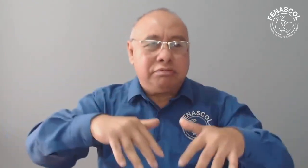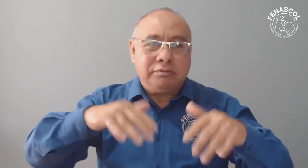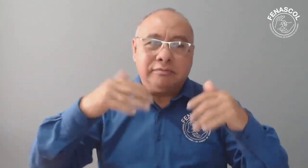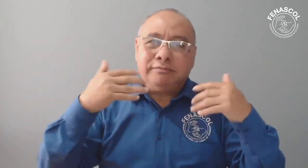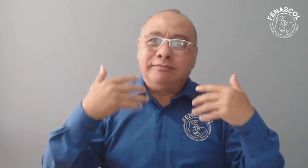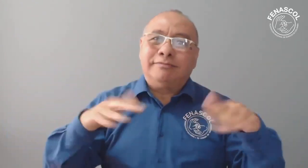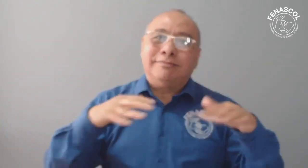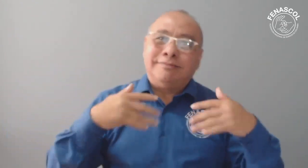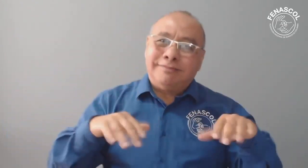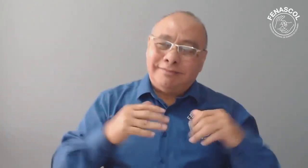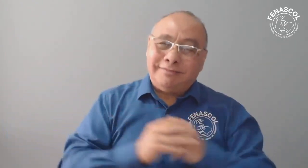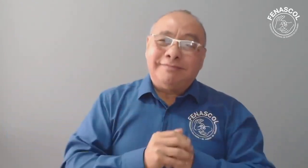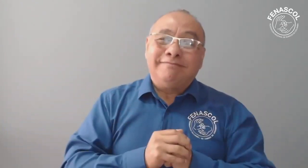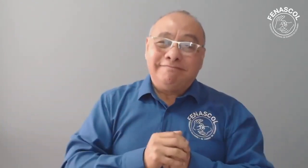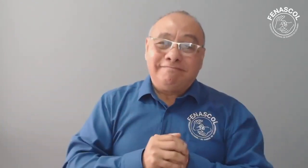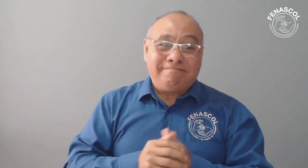Algo realmente positivo.